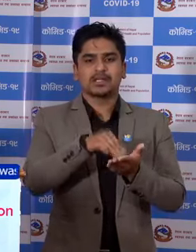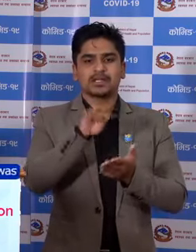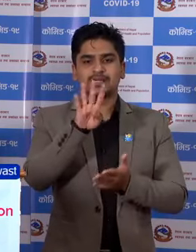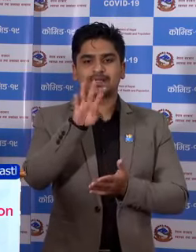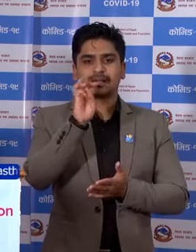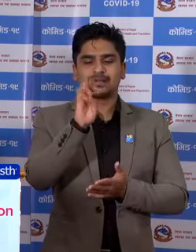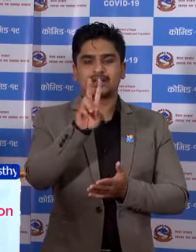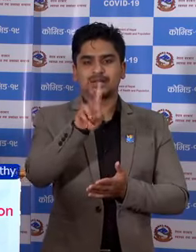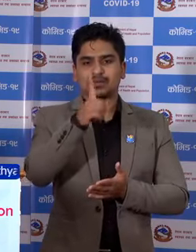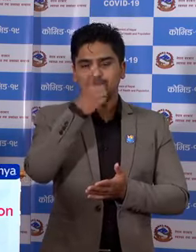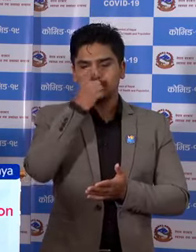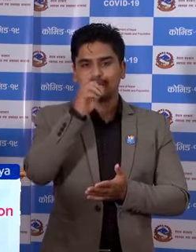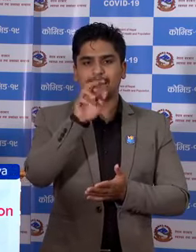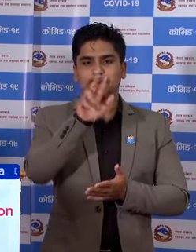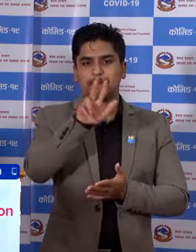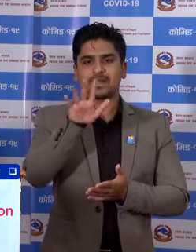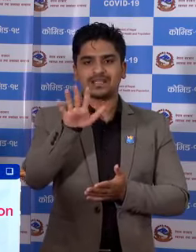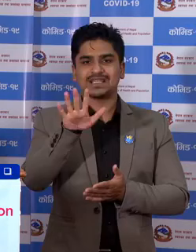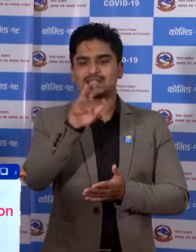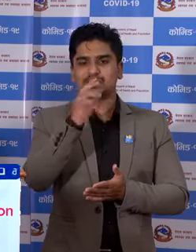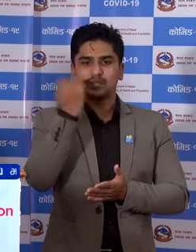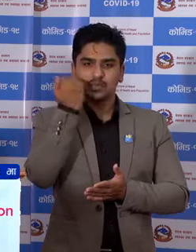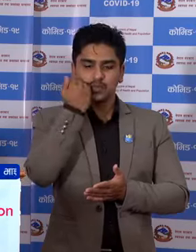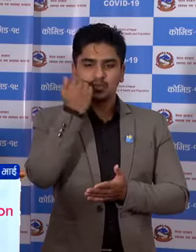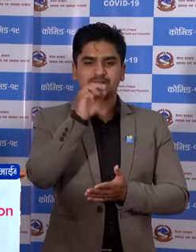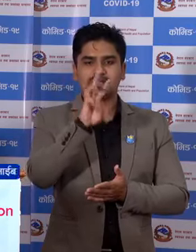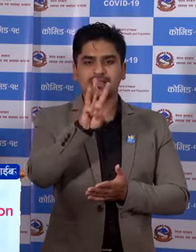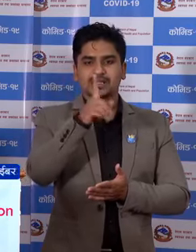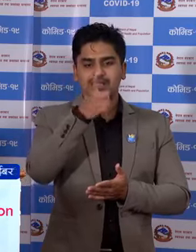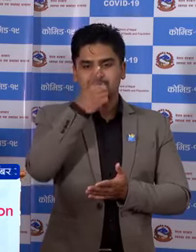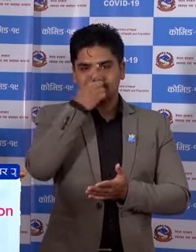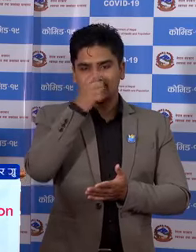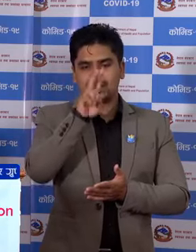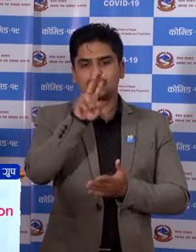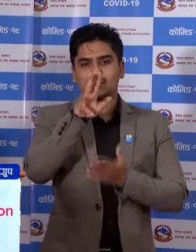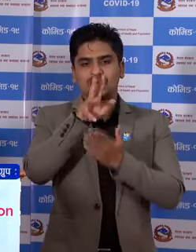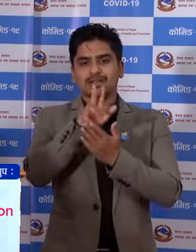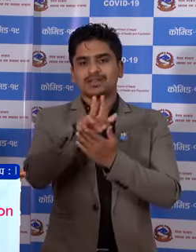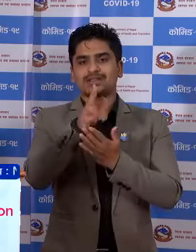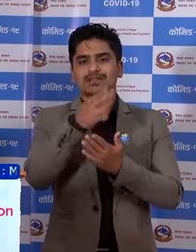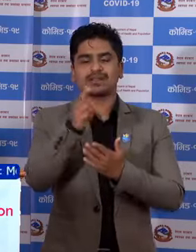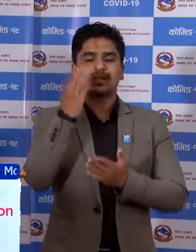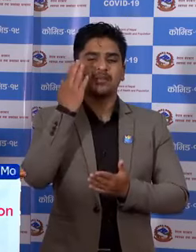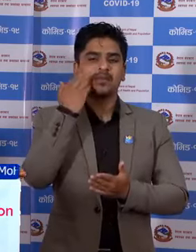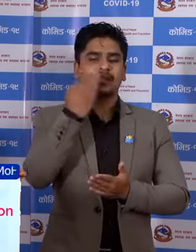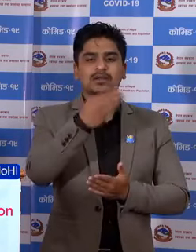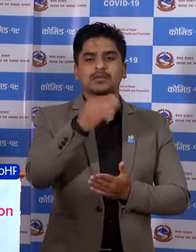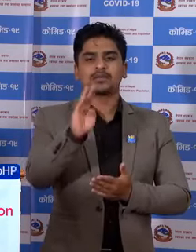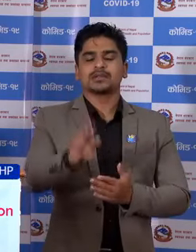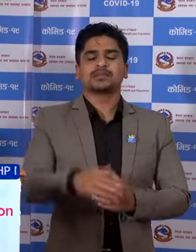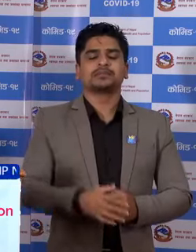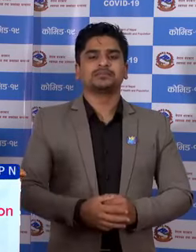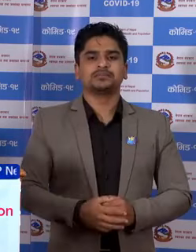4285 पूरुष र 339 जना महिला उनुँचा